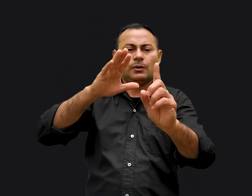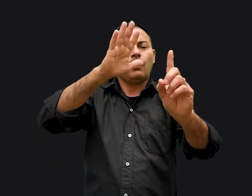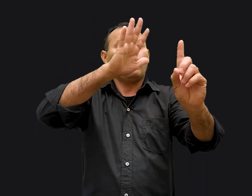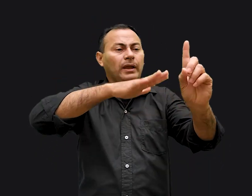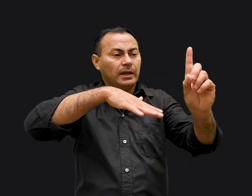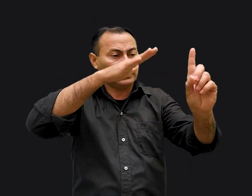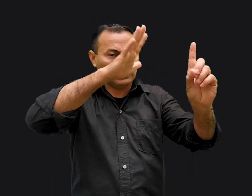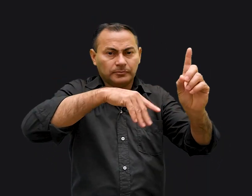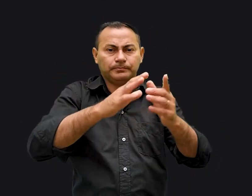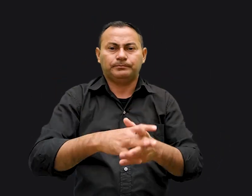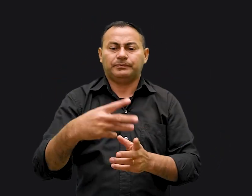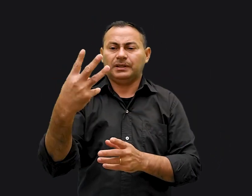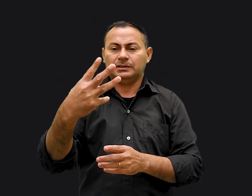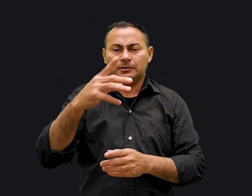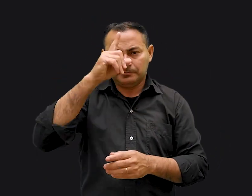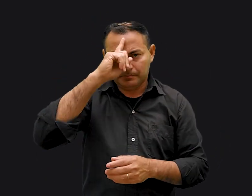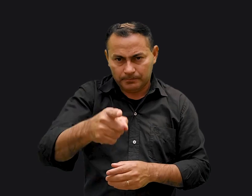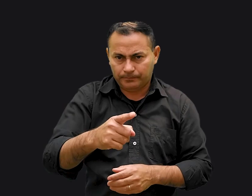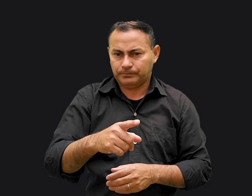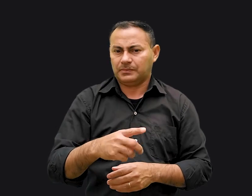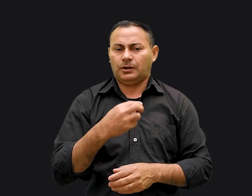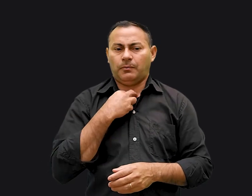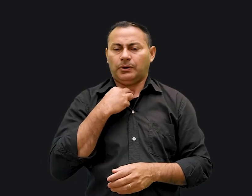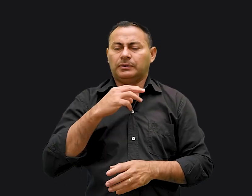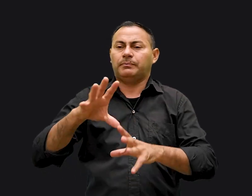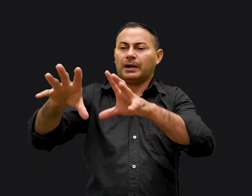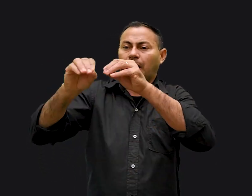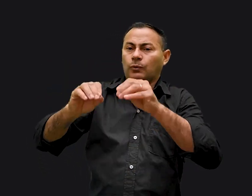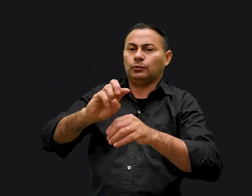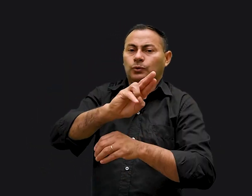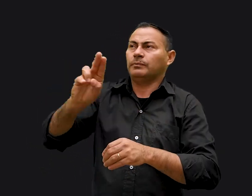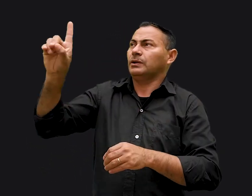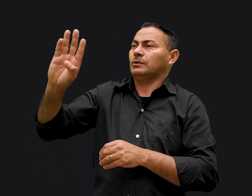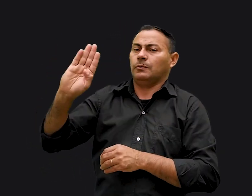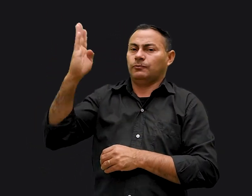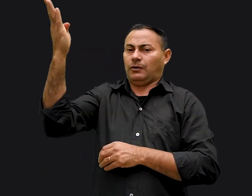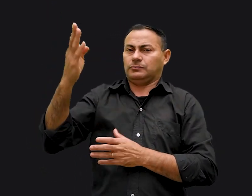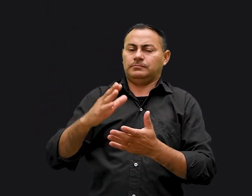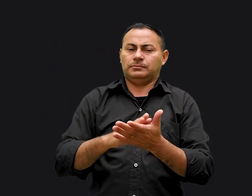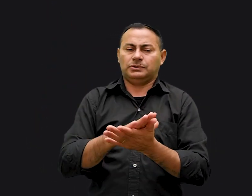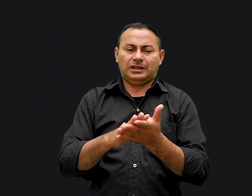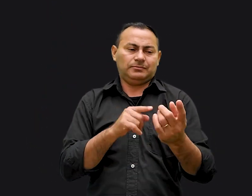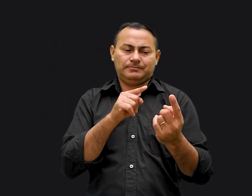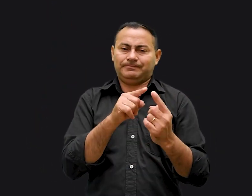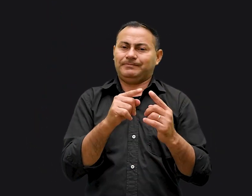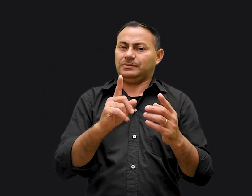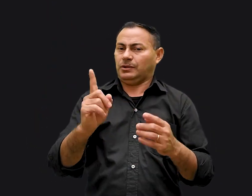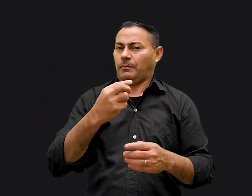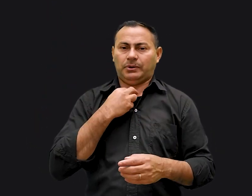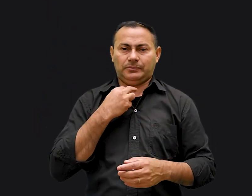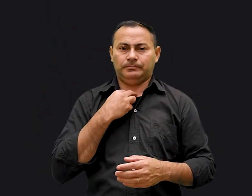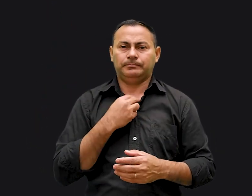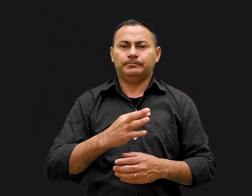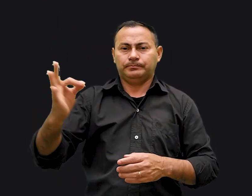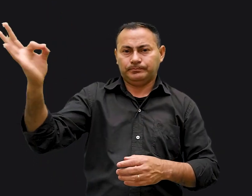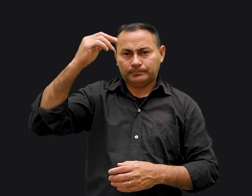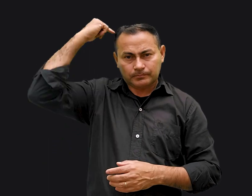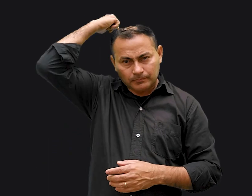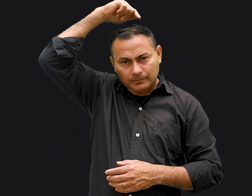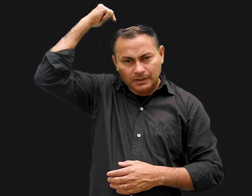O terceiro mandamento é que não podemos tomar o nome de Deus em vão ou sem um propósito. O espírito ou